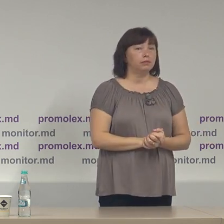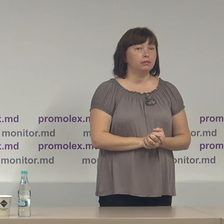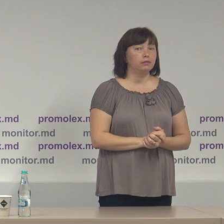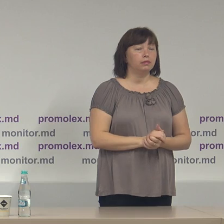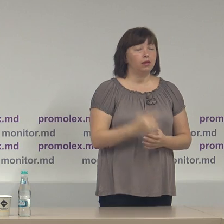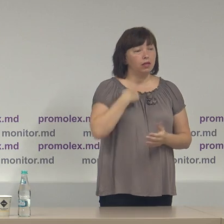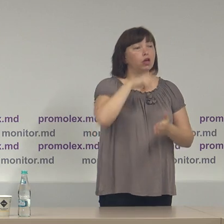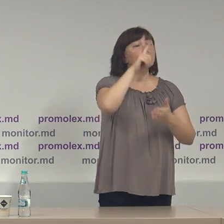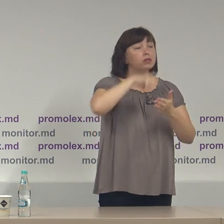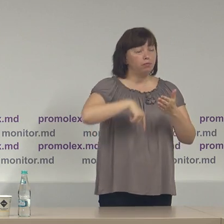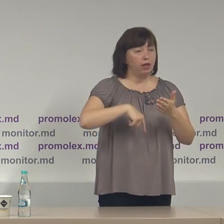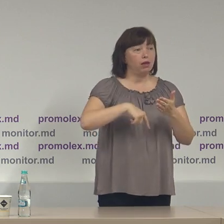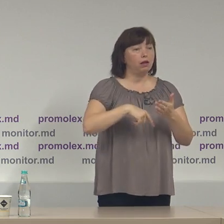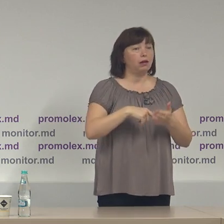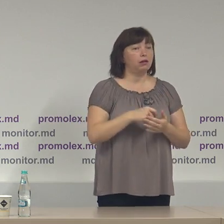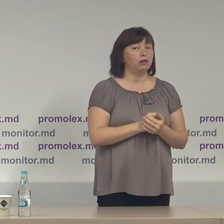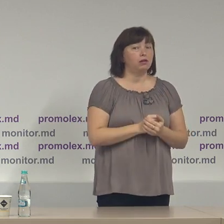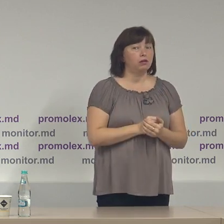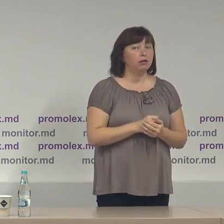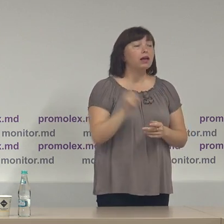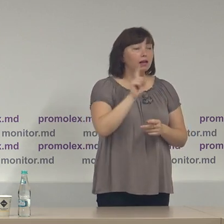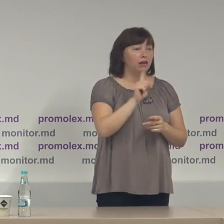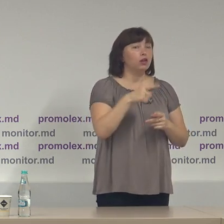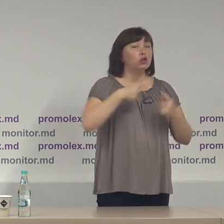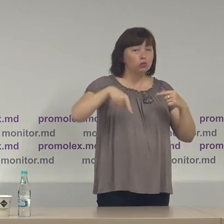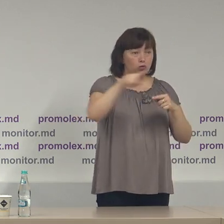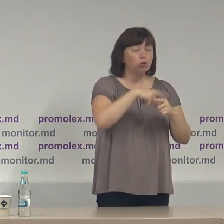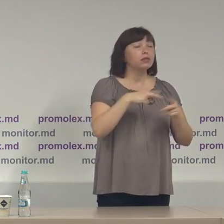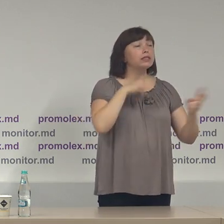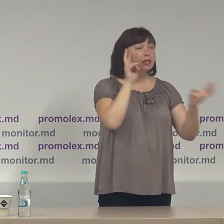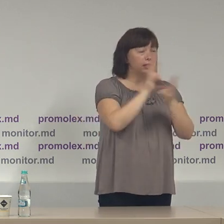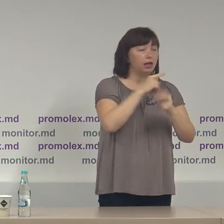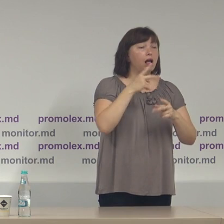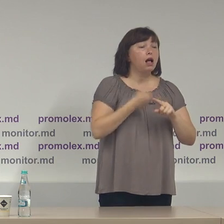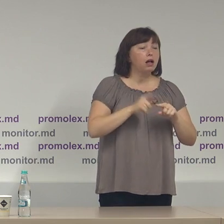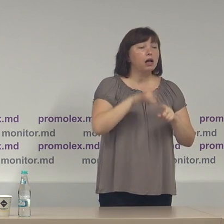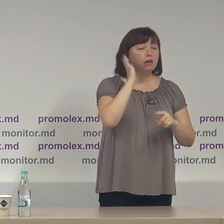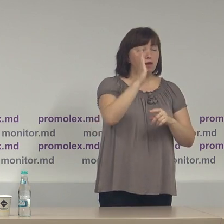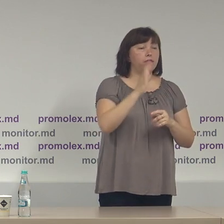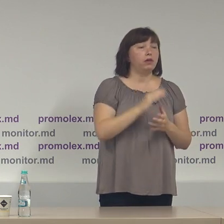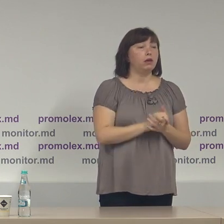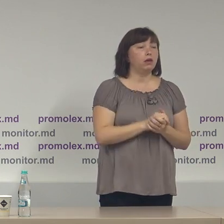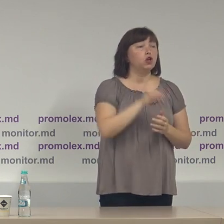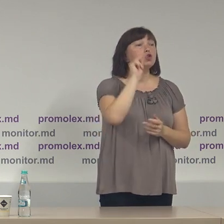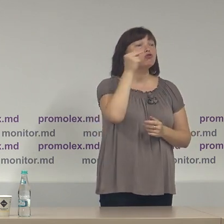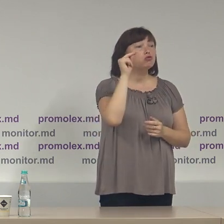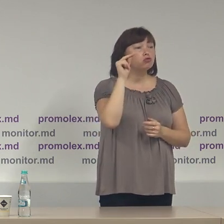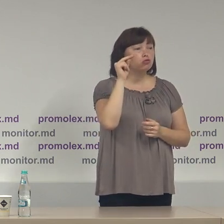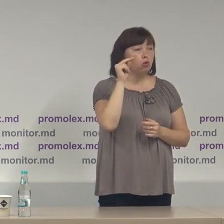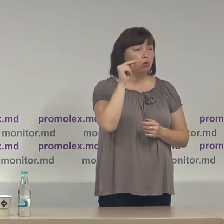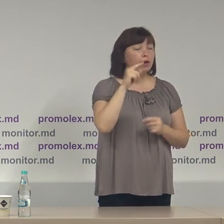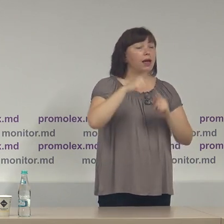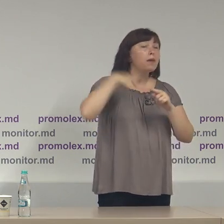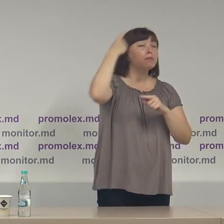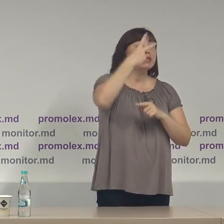Sper eu să ne reîntâlnim la următoarea conferință de presă care tradițional va avea loc joi peste